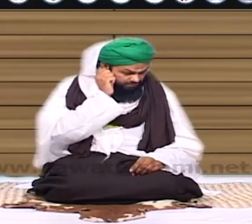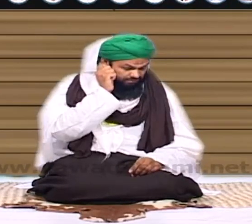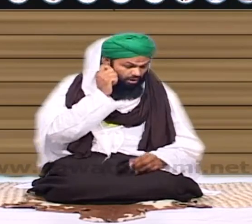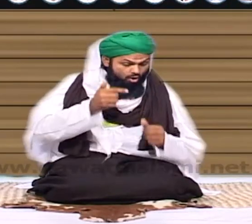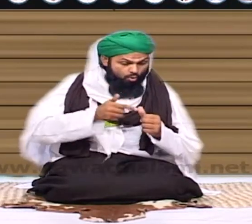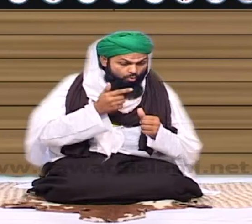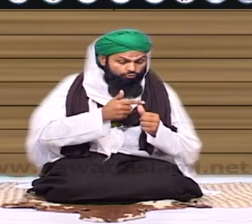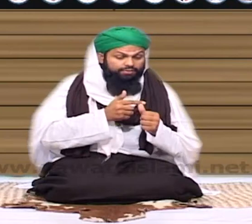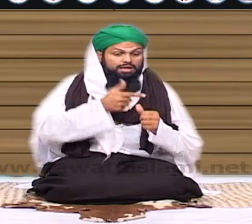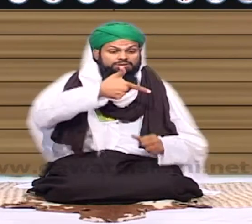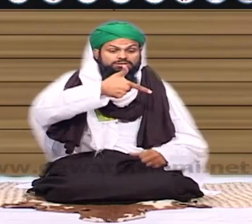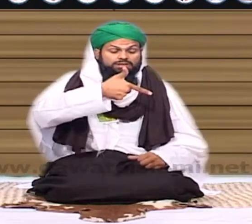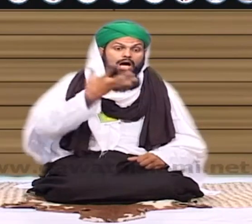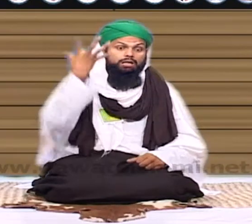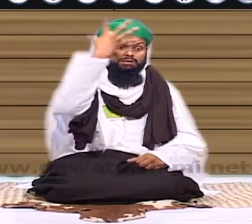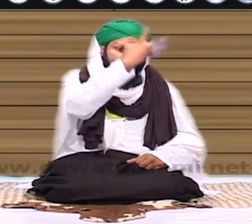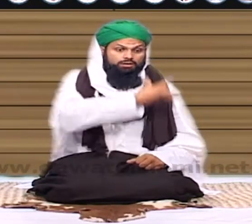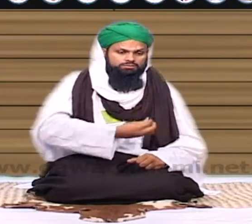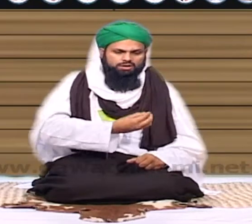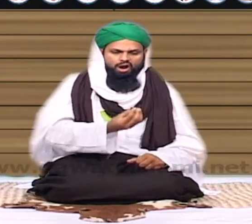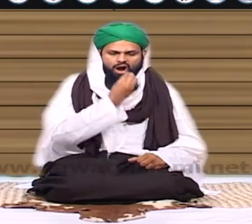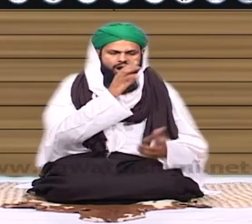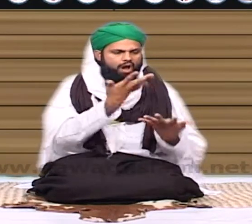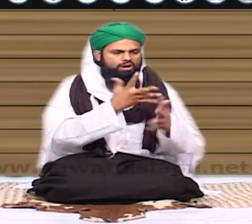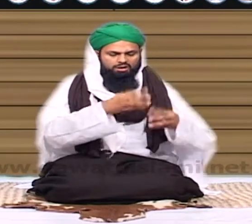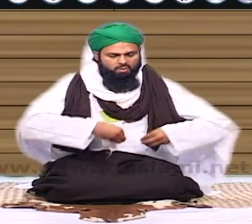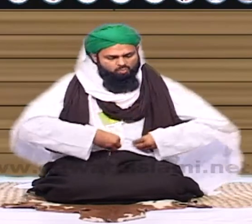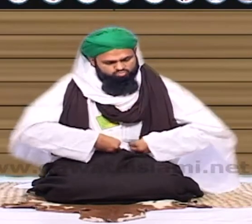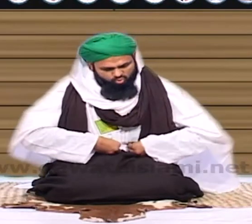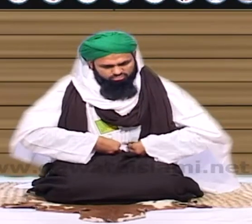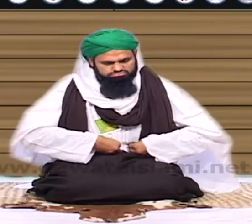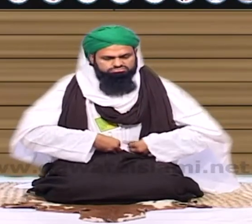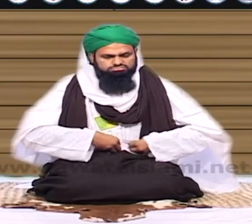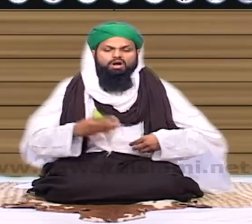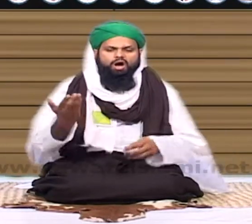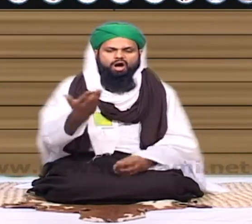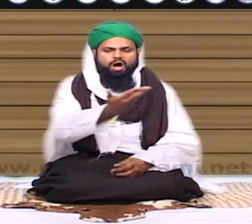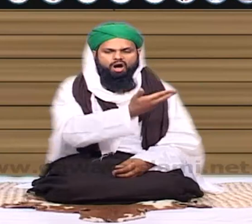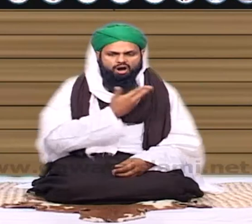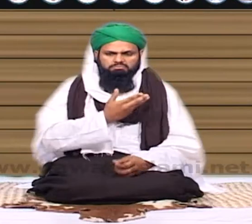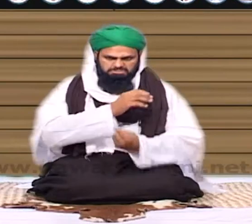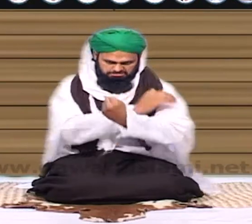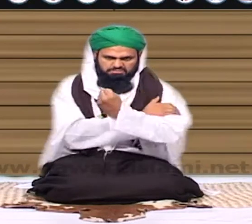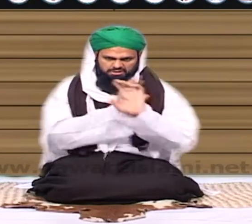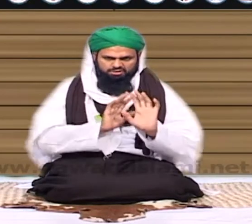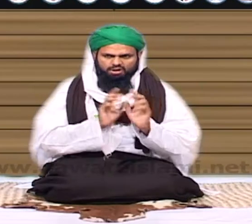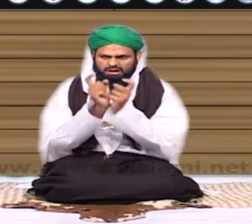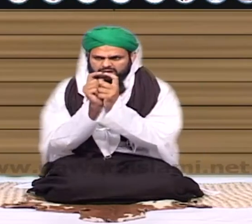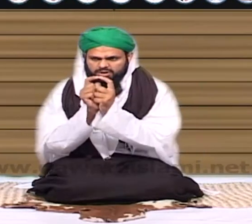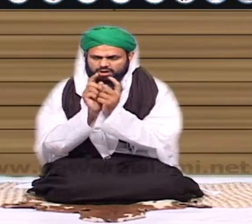کو مزید صدا دینے کے لیے سات دن تک بھوکے رہے کیا ہم نے بھی اتنی جلت ہے کہ غیبت ہو رہی ہے